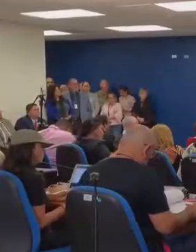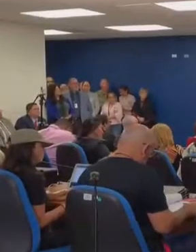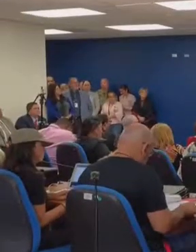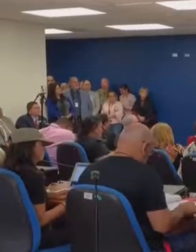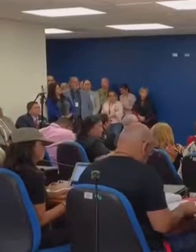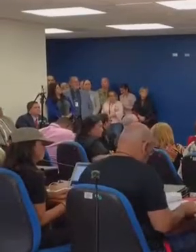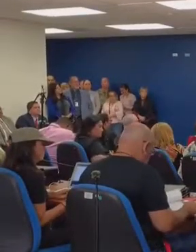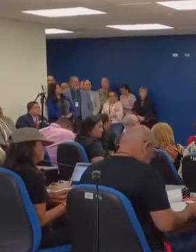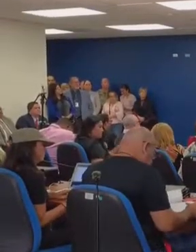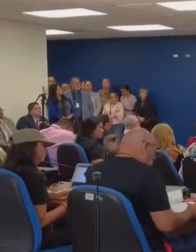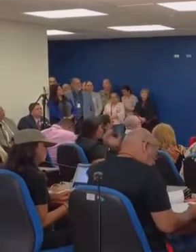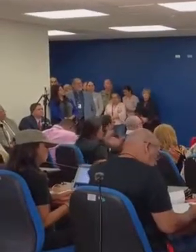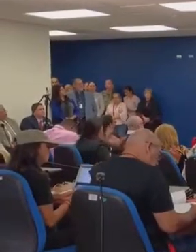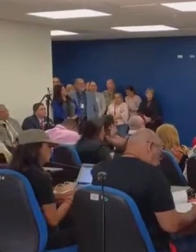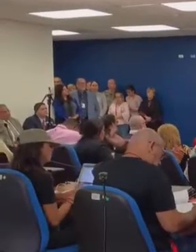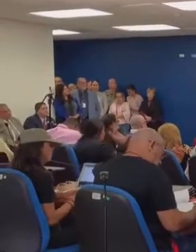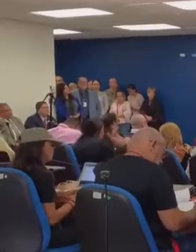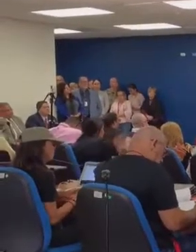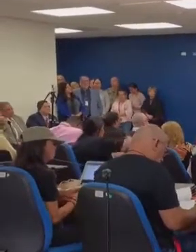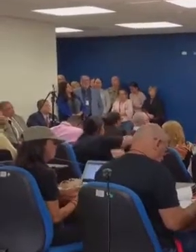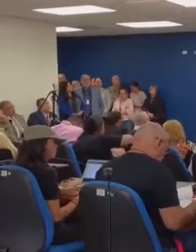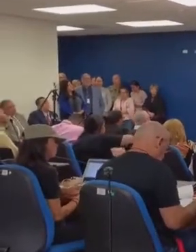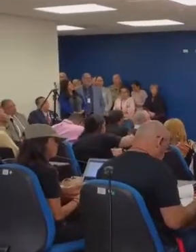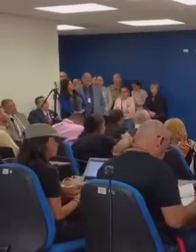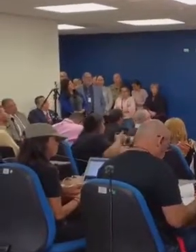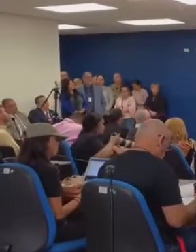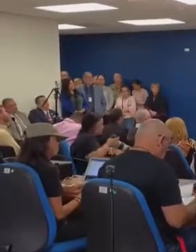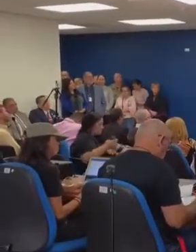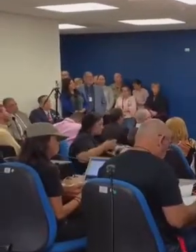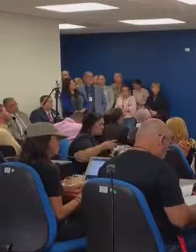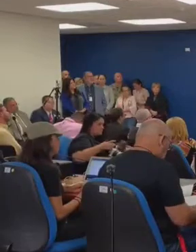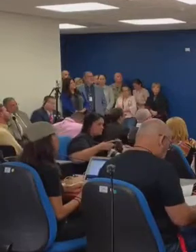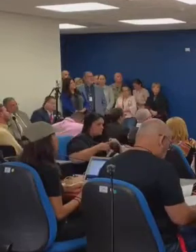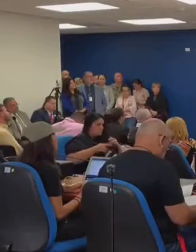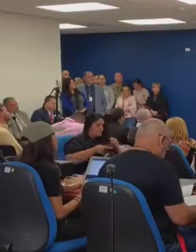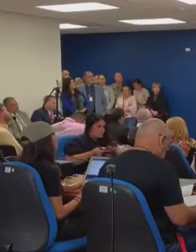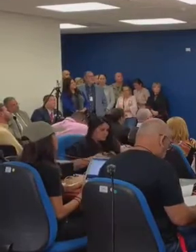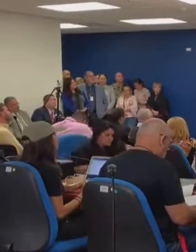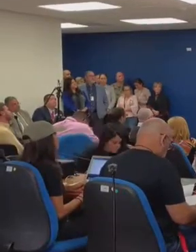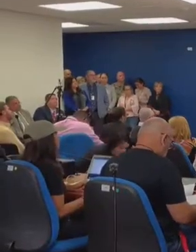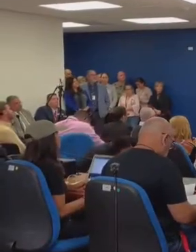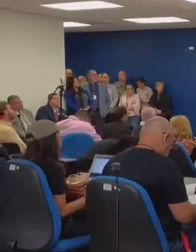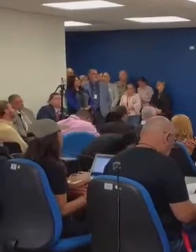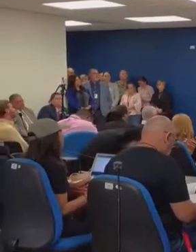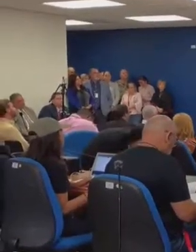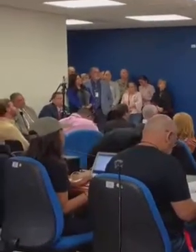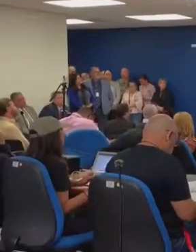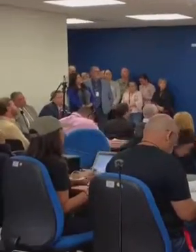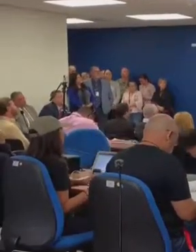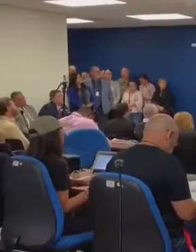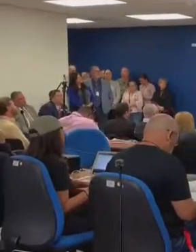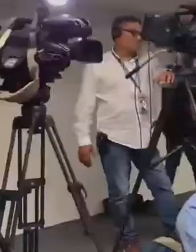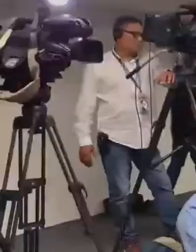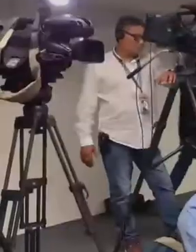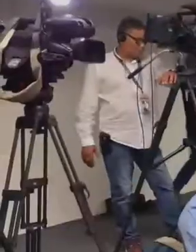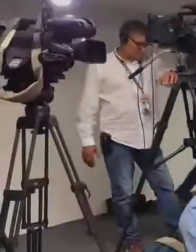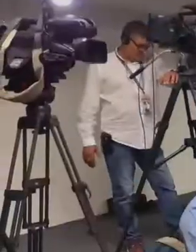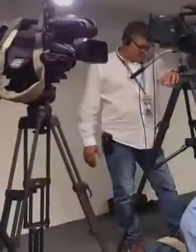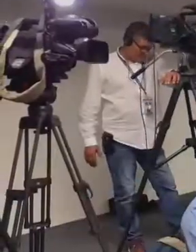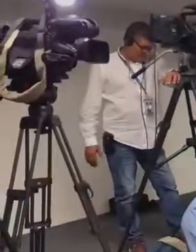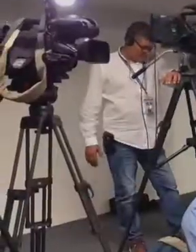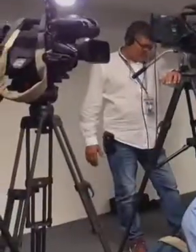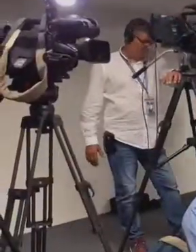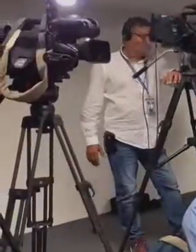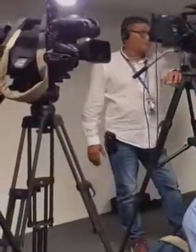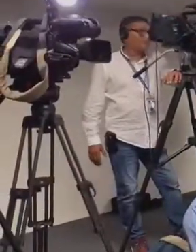Este martes el gobierno mantendrá sus operaciones en horario regular y habrá clases hasta la una de la tarde en el sistema público de